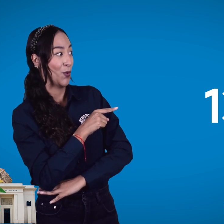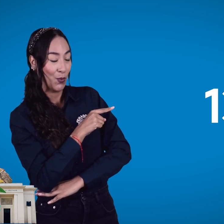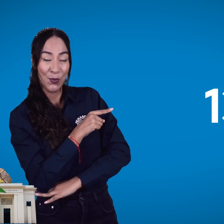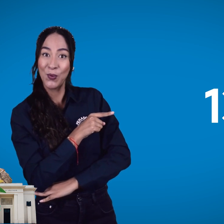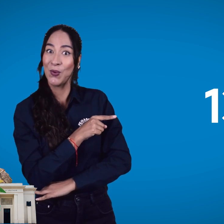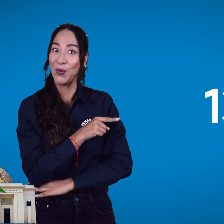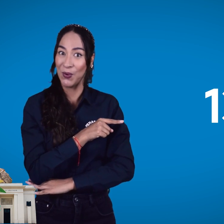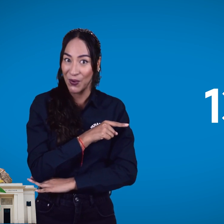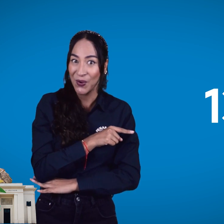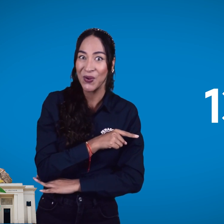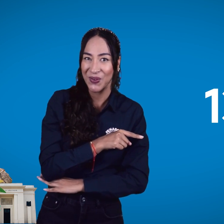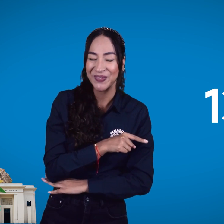137.